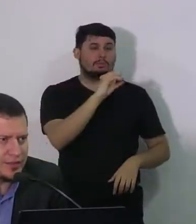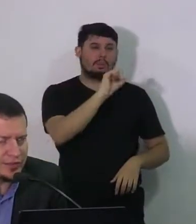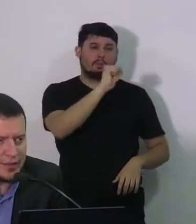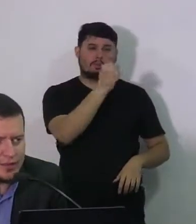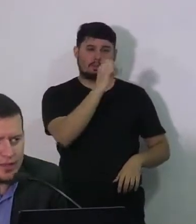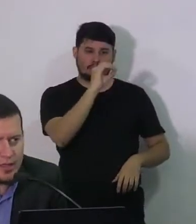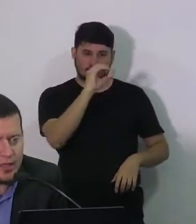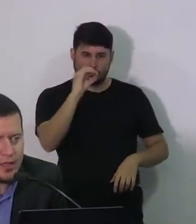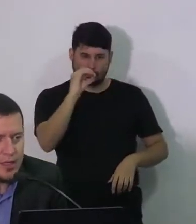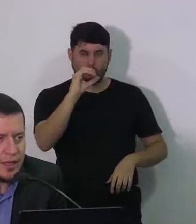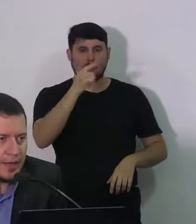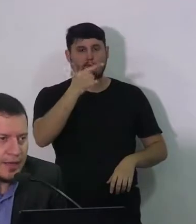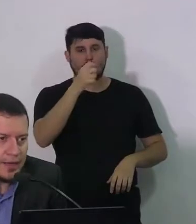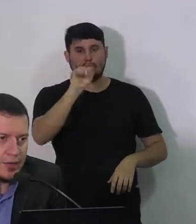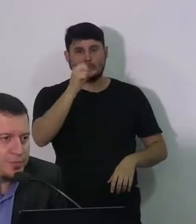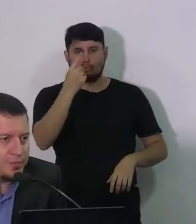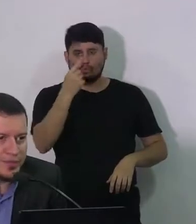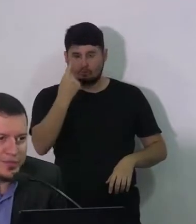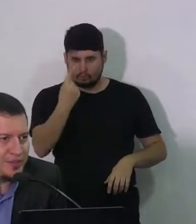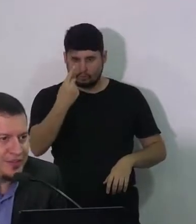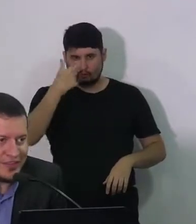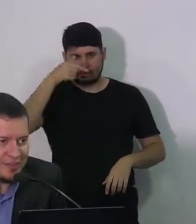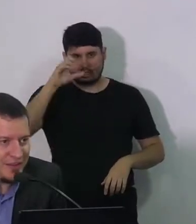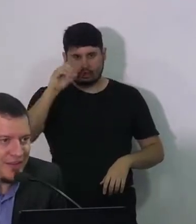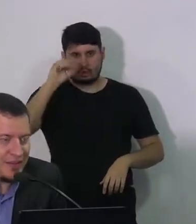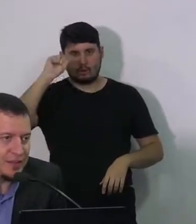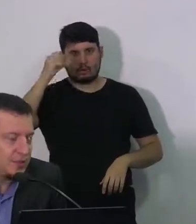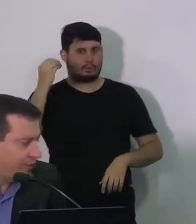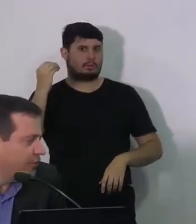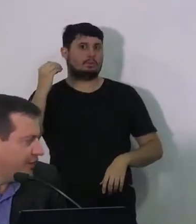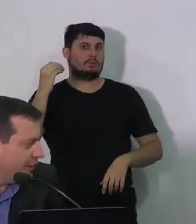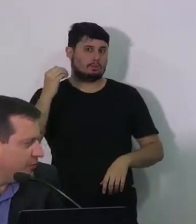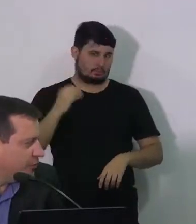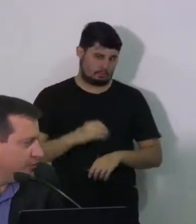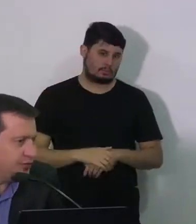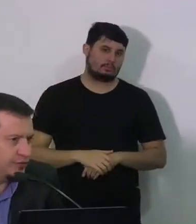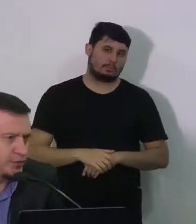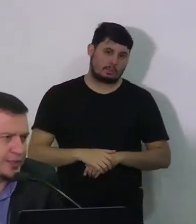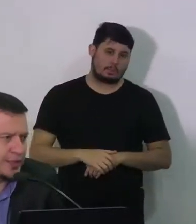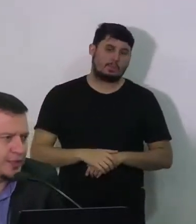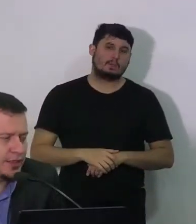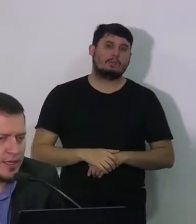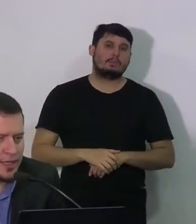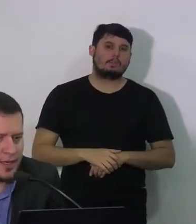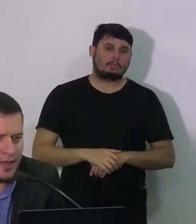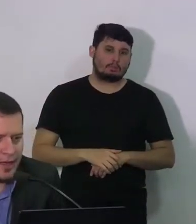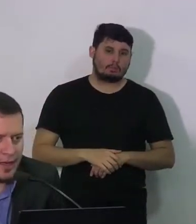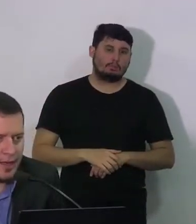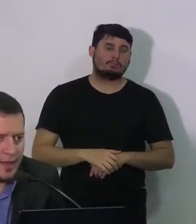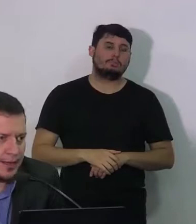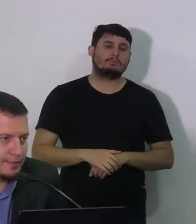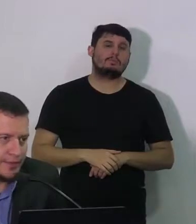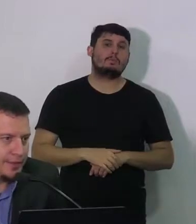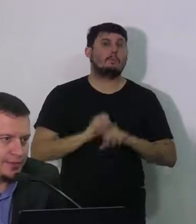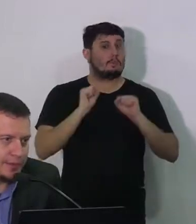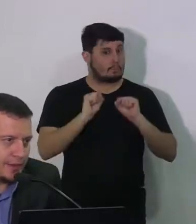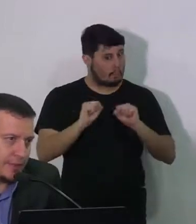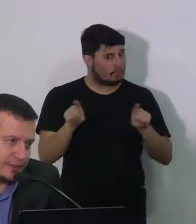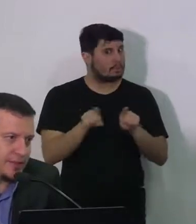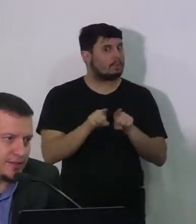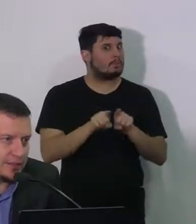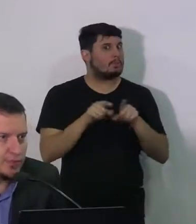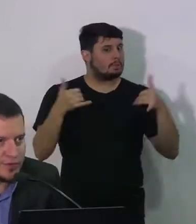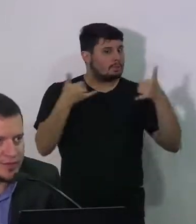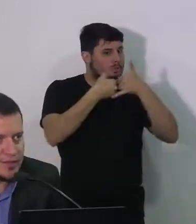281 7080 como isso pode ser feito até para a nossa ouvidoria o nosso 156 e